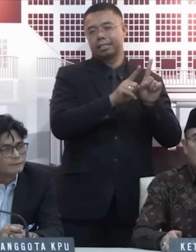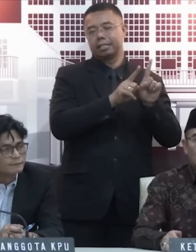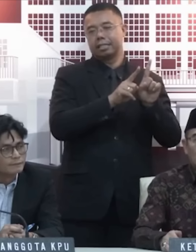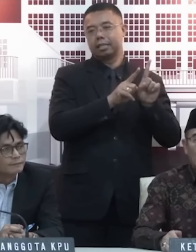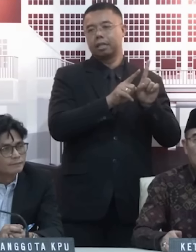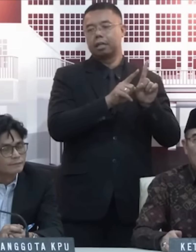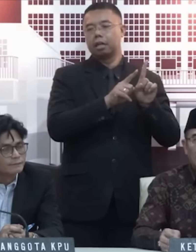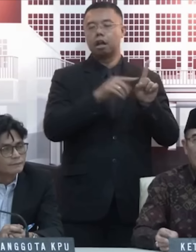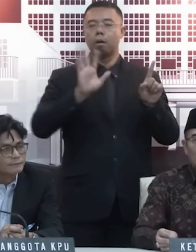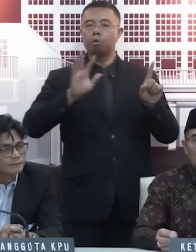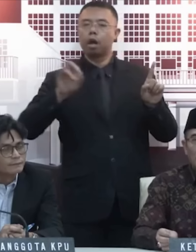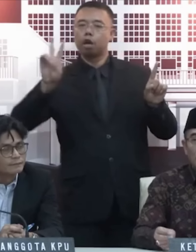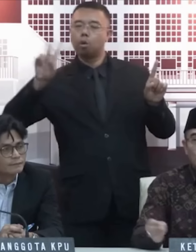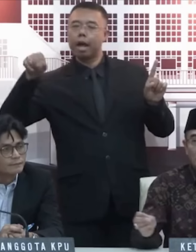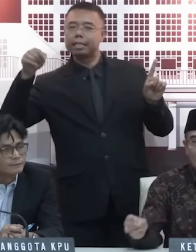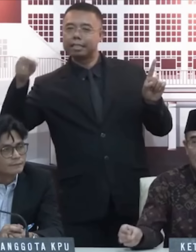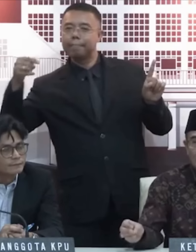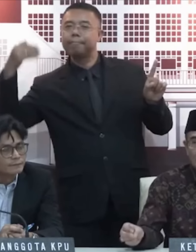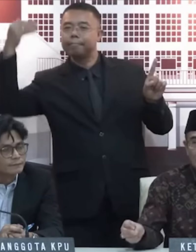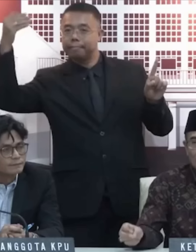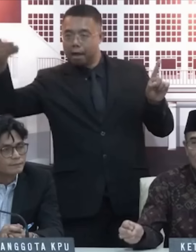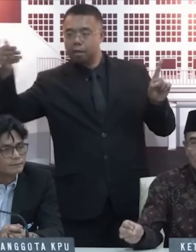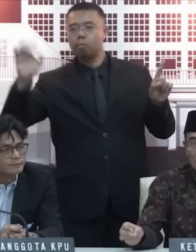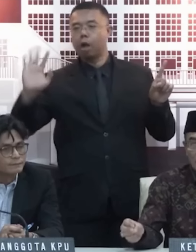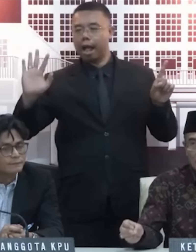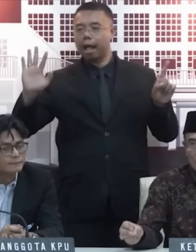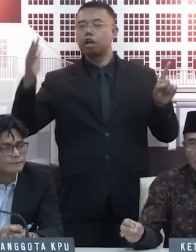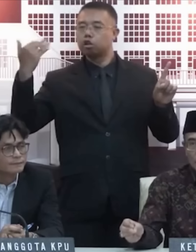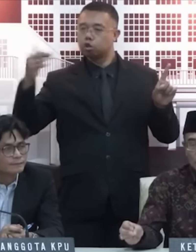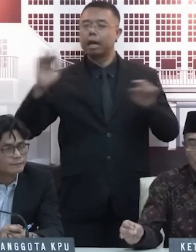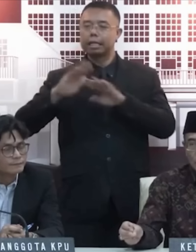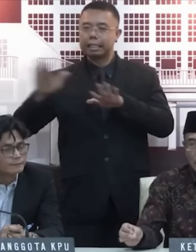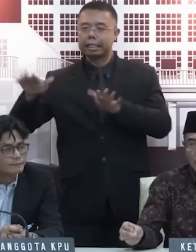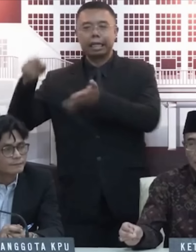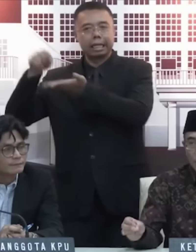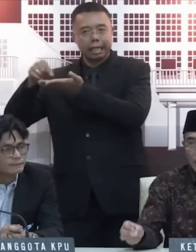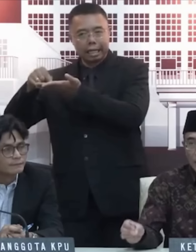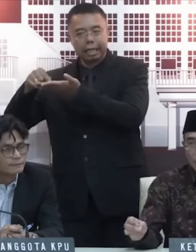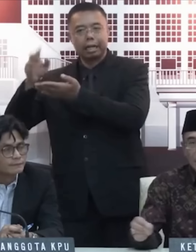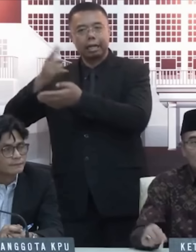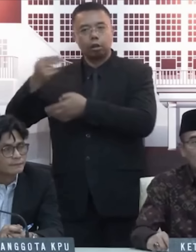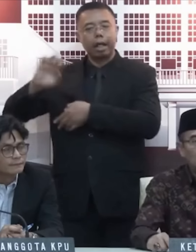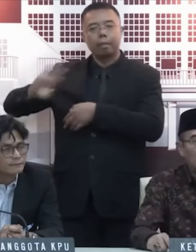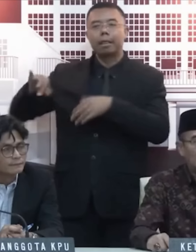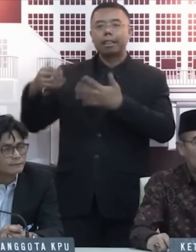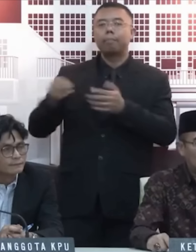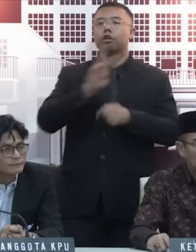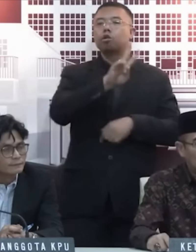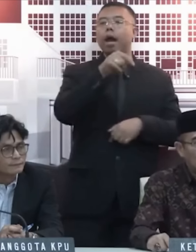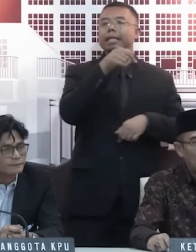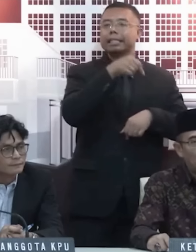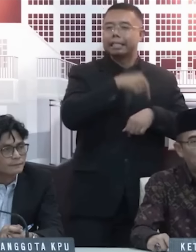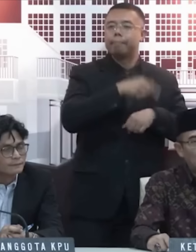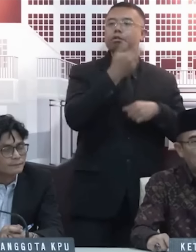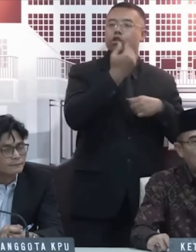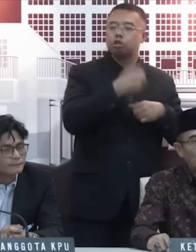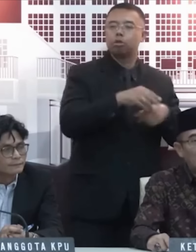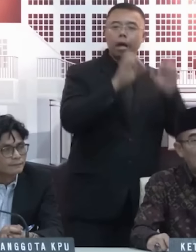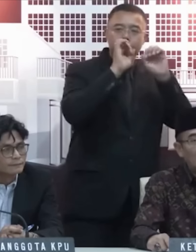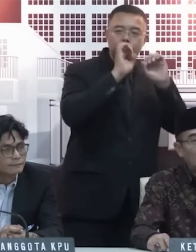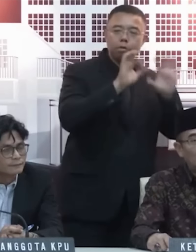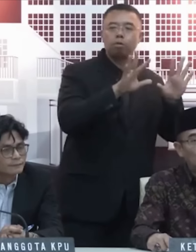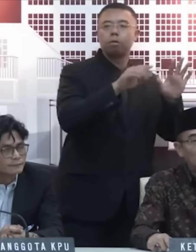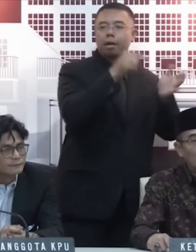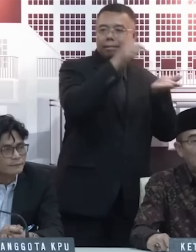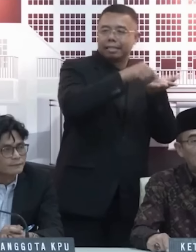Ukurnya itu bukan 2 jam berikutnya setelah selesai pemungutan suara di Indonesia Timur, tapi 2 jam setelah pemungutan suara